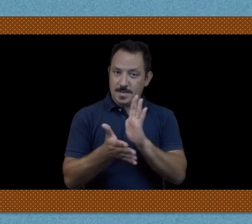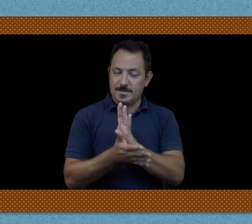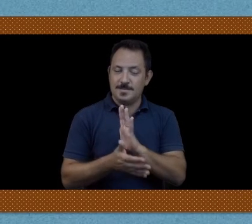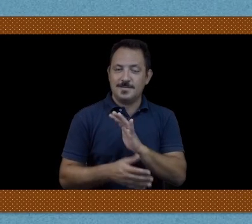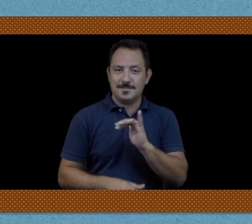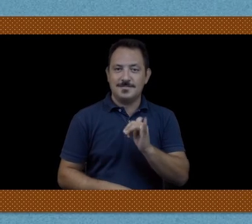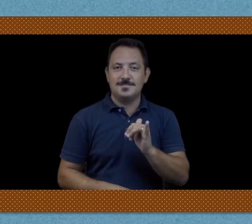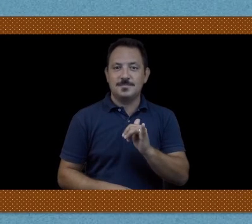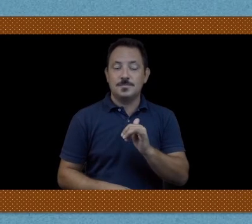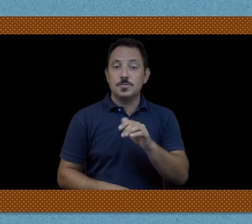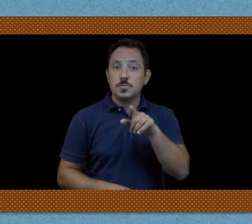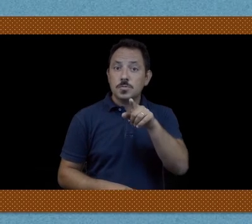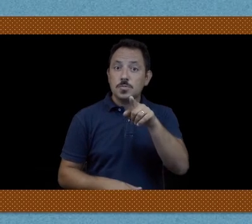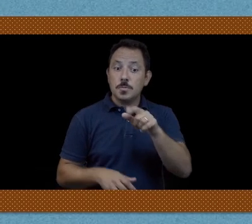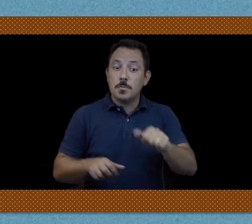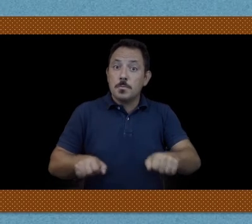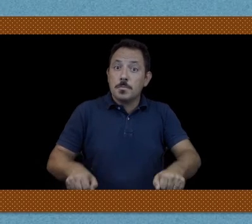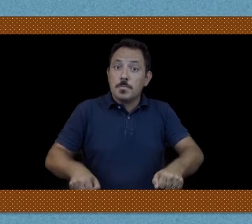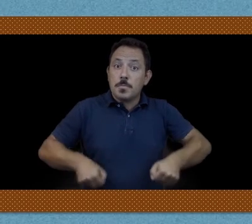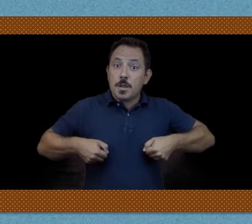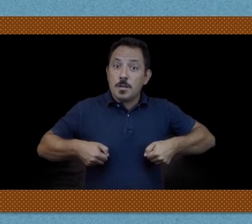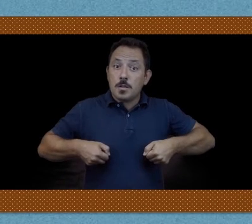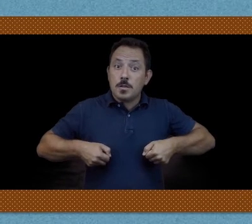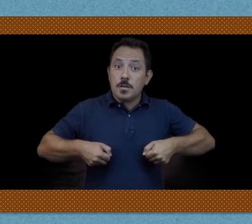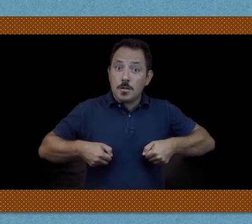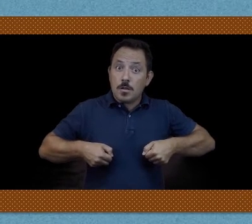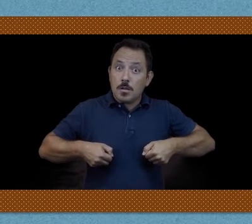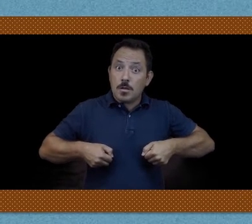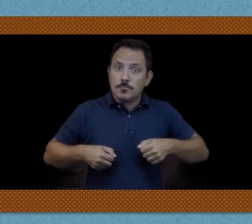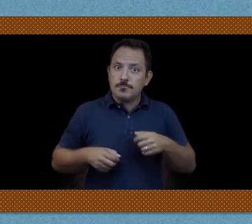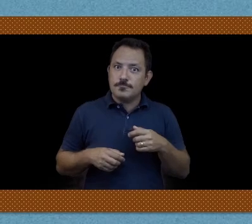E indossi i tuoi pantaloni da festa.